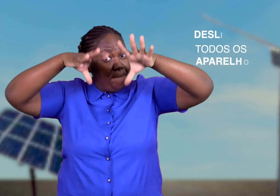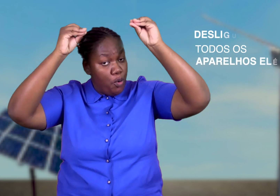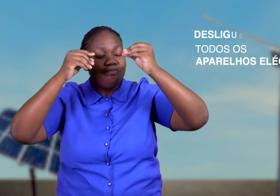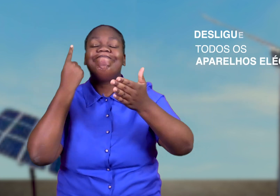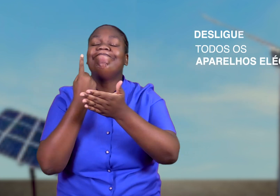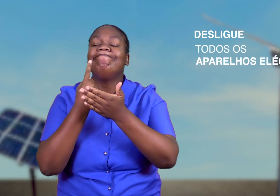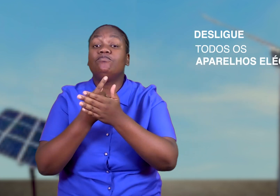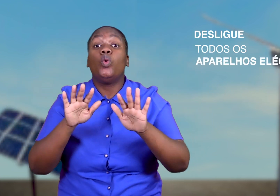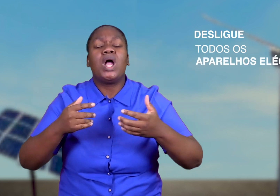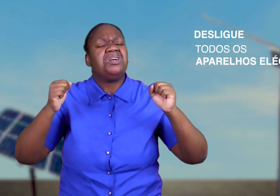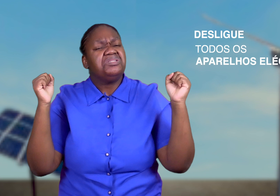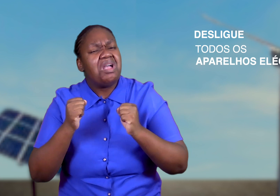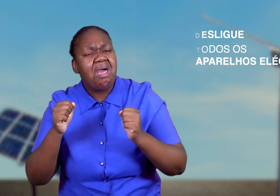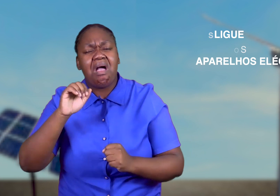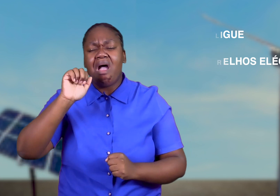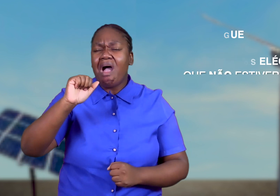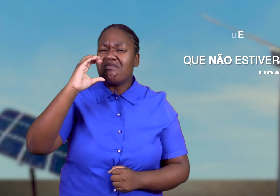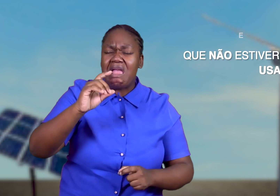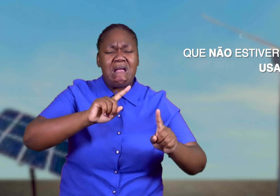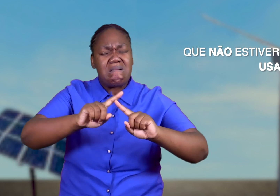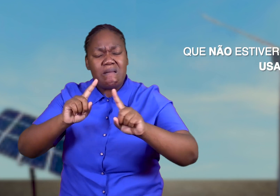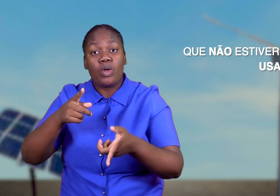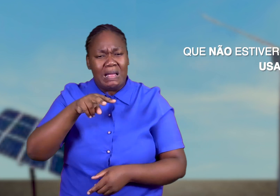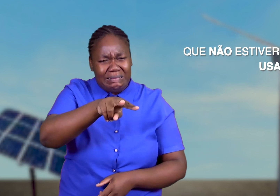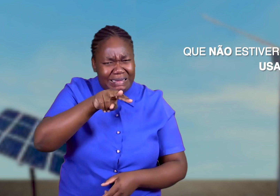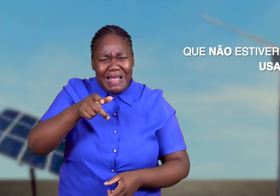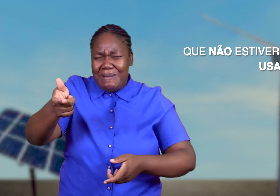desligue todos os aparelhos elétricos que não estiver a usar.